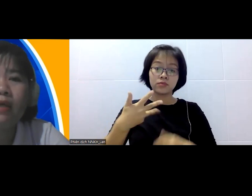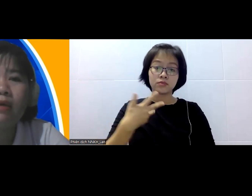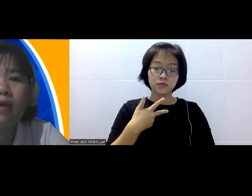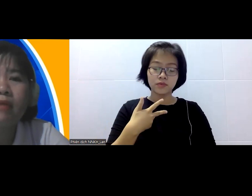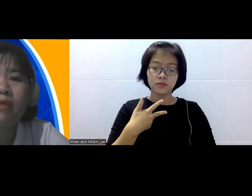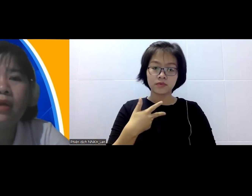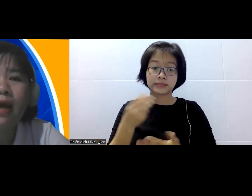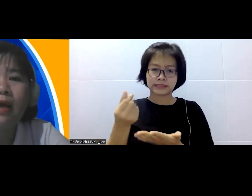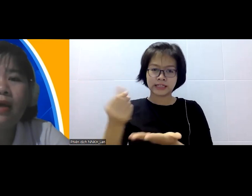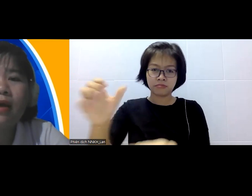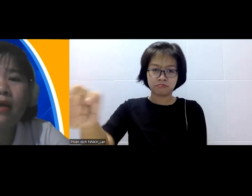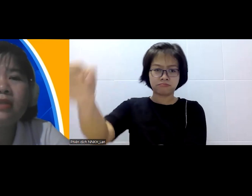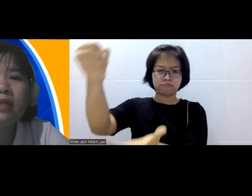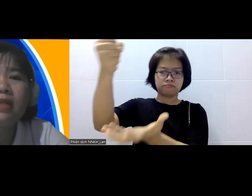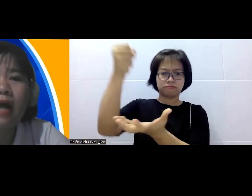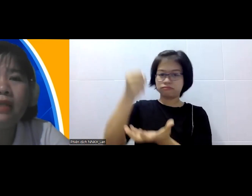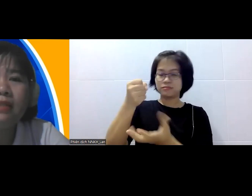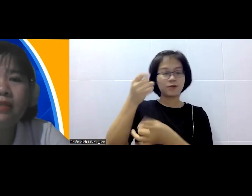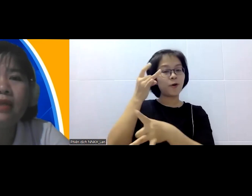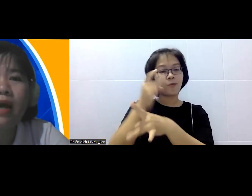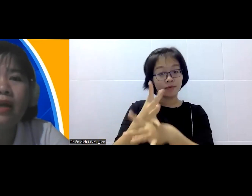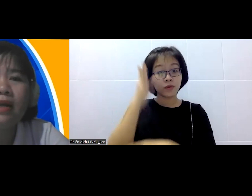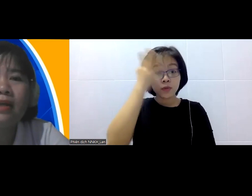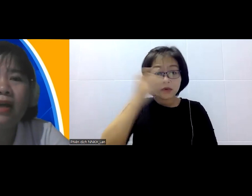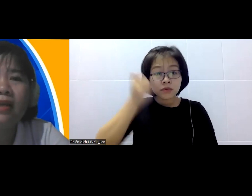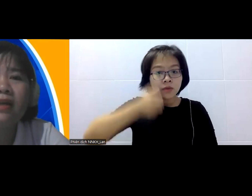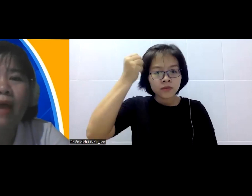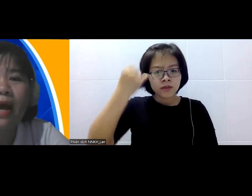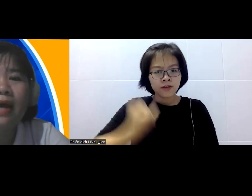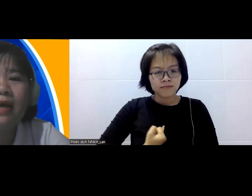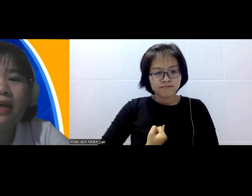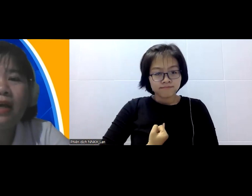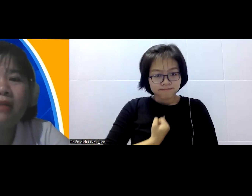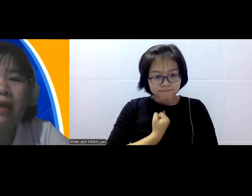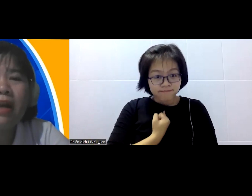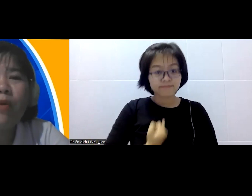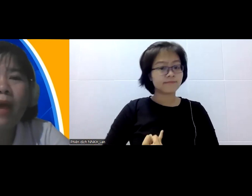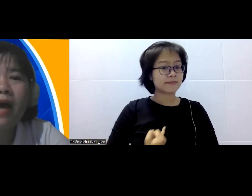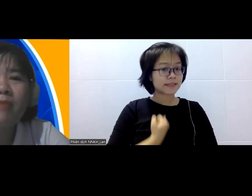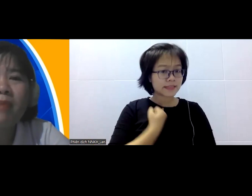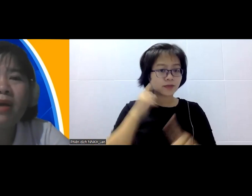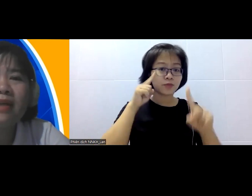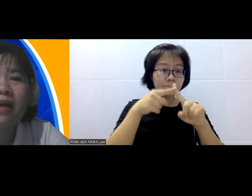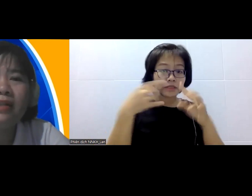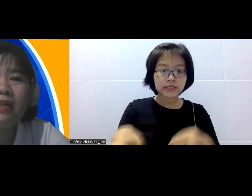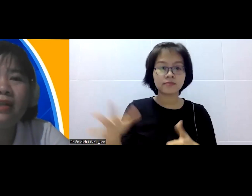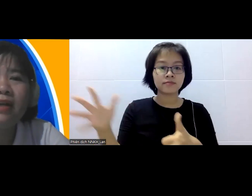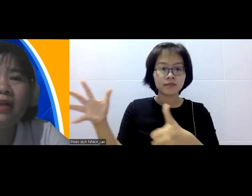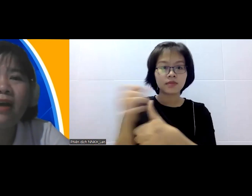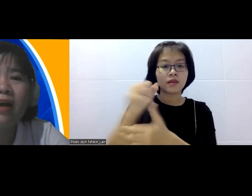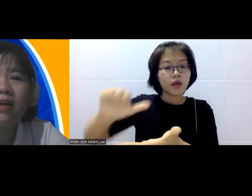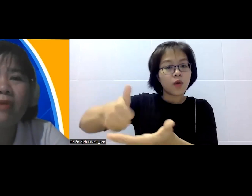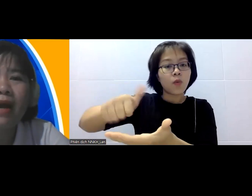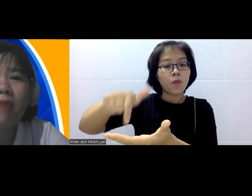nhiều tiền quan trọng nhất là cần cái sự kiên nhẫn kiên nhẫn ở đây là kiên nhẫn với kết quả thấy lâu quá mà mất kiên nhẫn thì